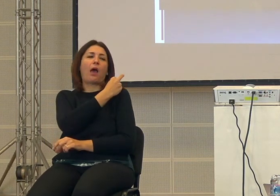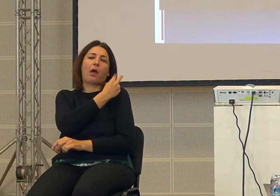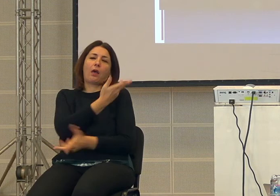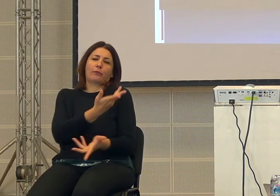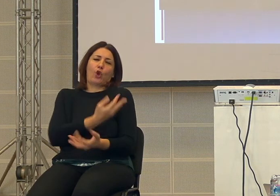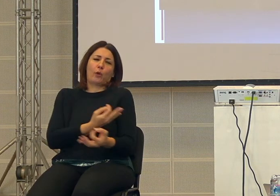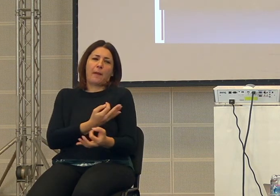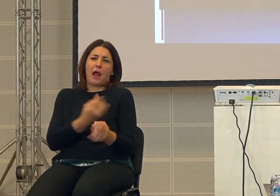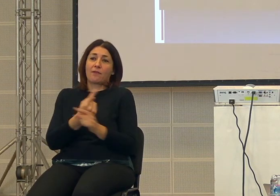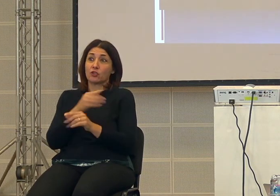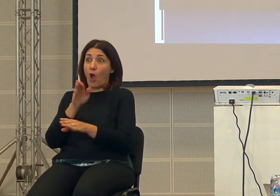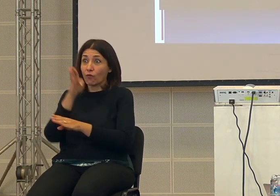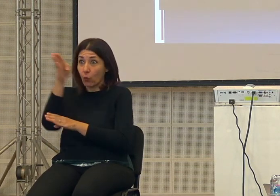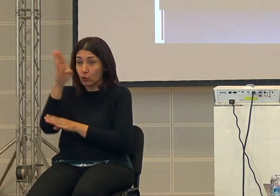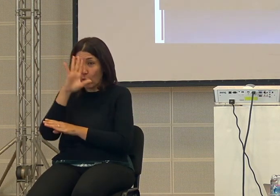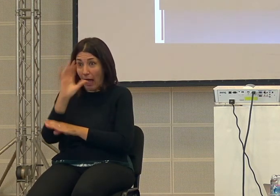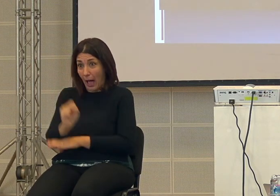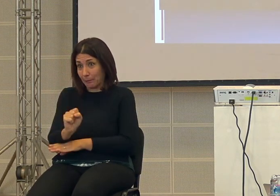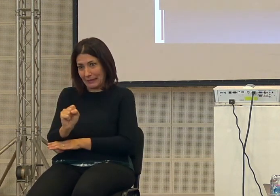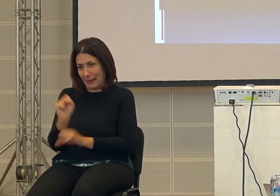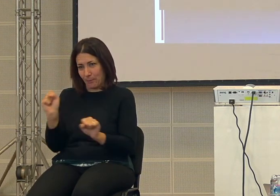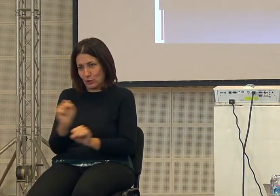dire è molto difficile da prevedere